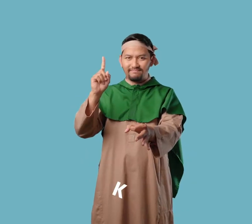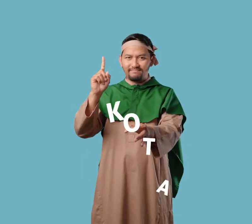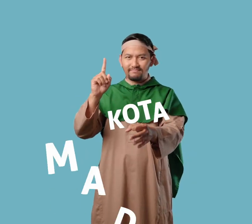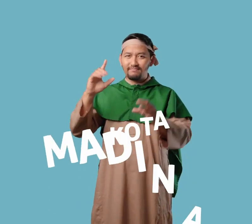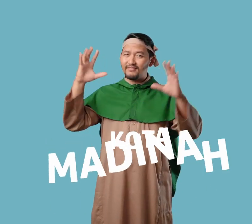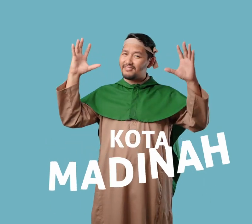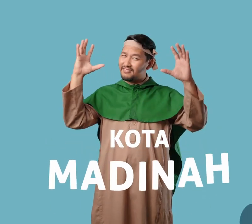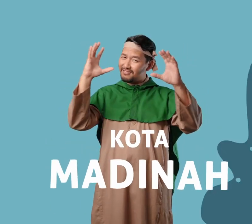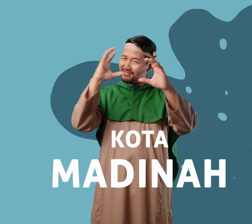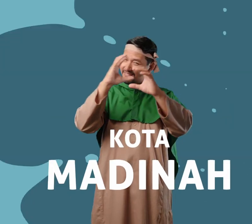Madinah